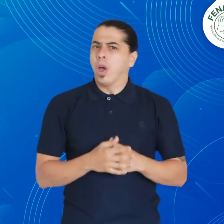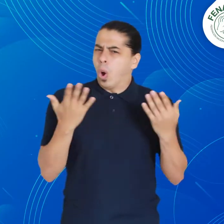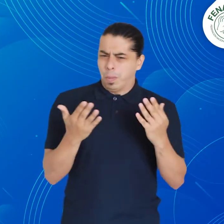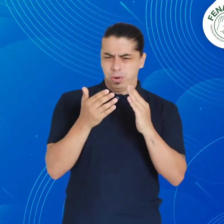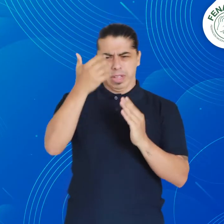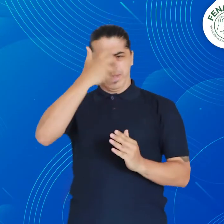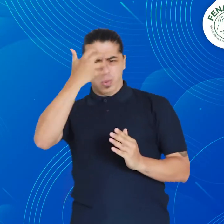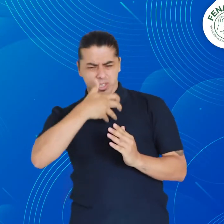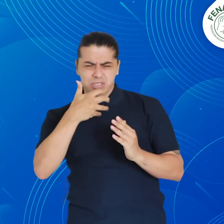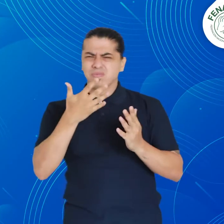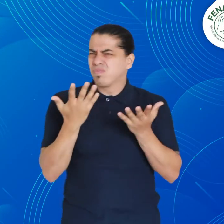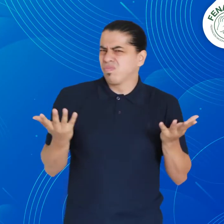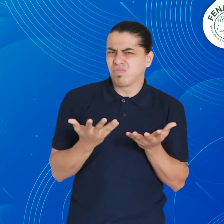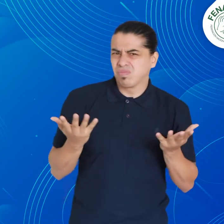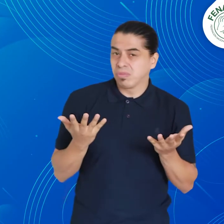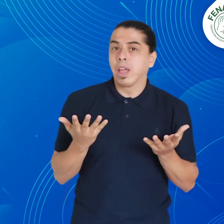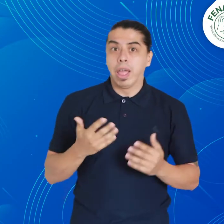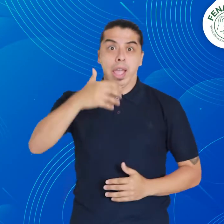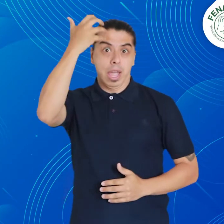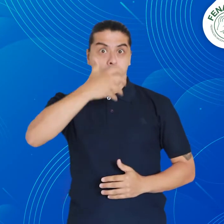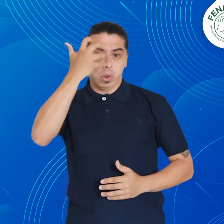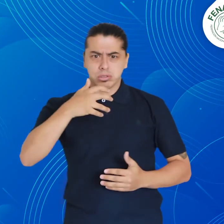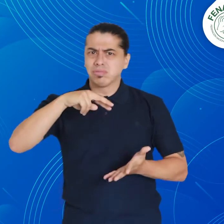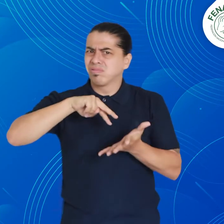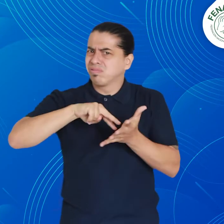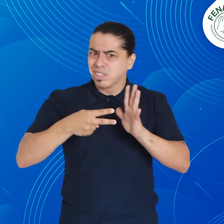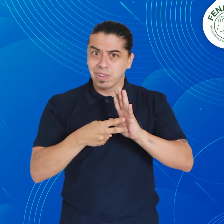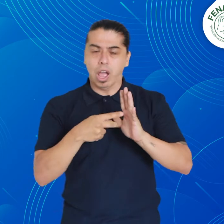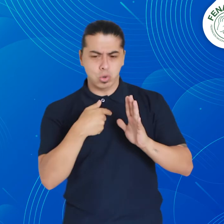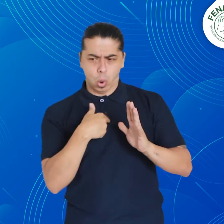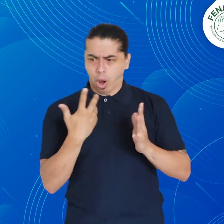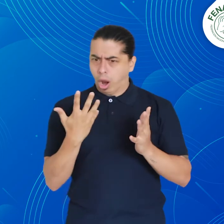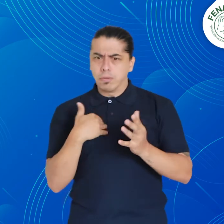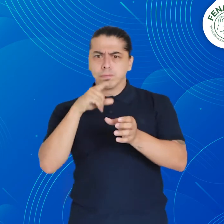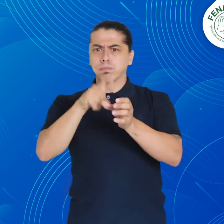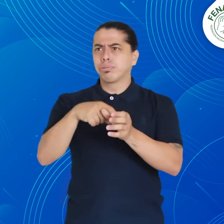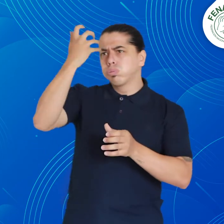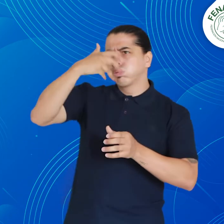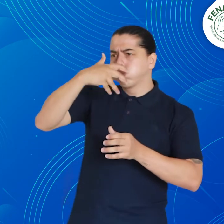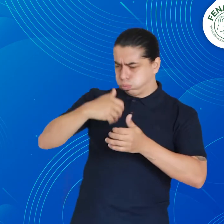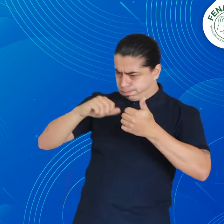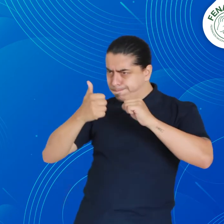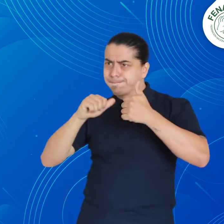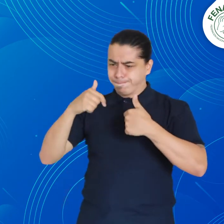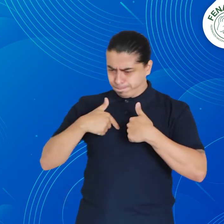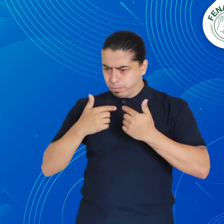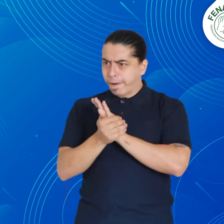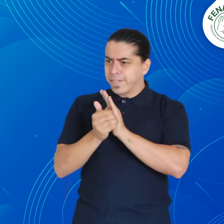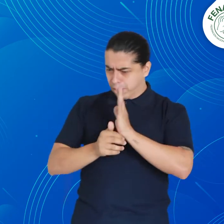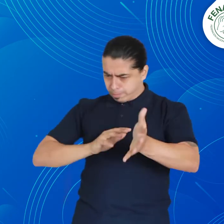La evaluación de competencias lingüísticas mide tus habilidades en lengua de señas y te ubica, según ellas, en el curso